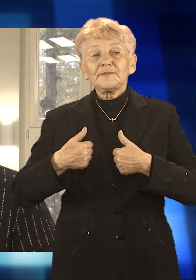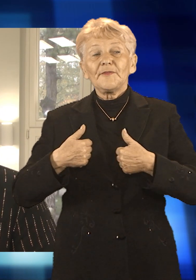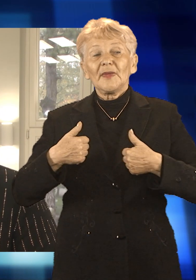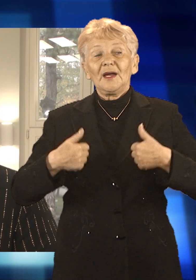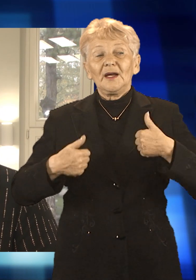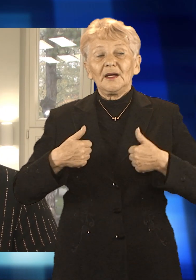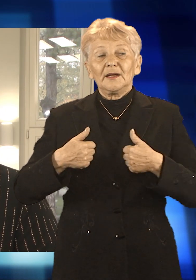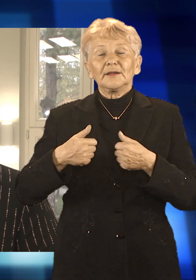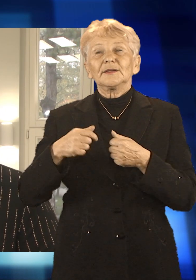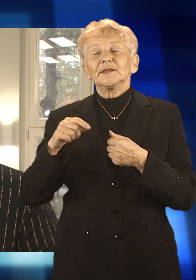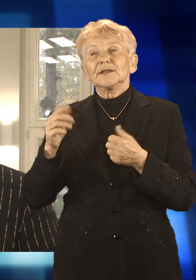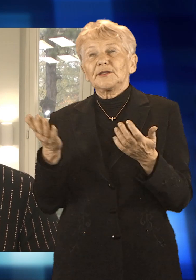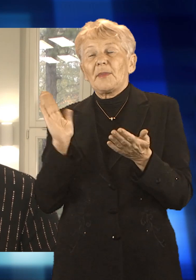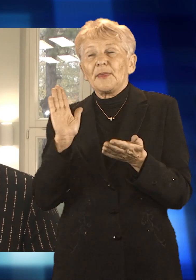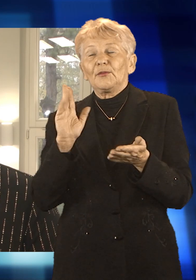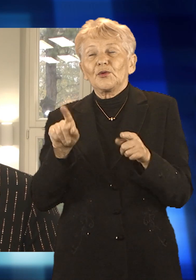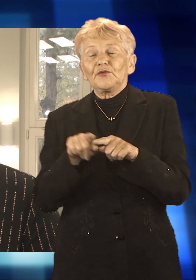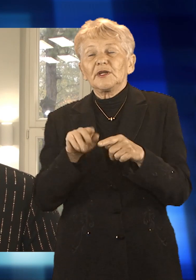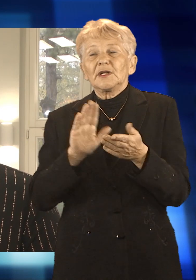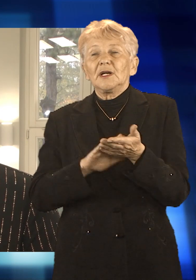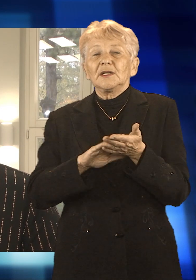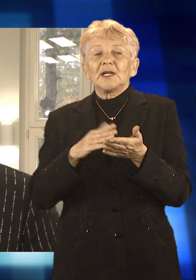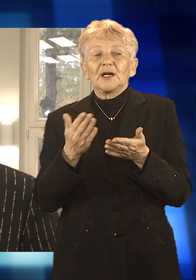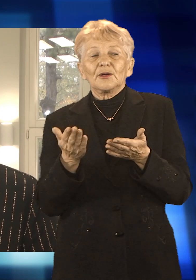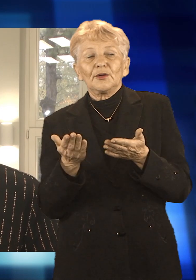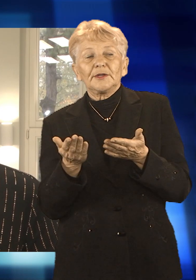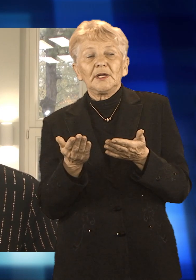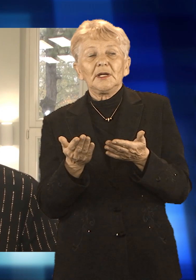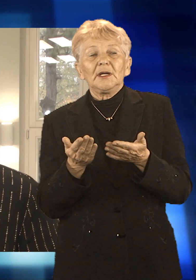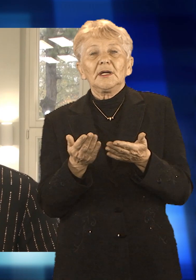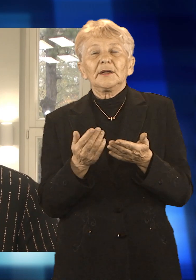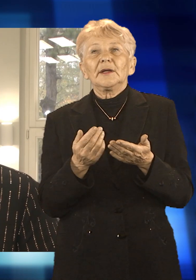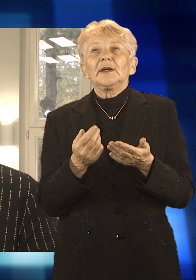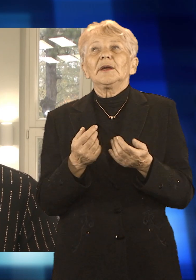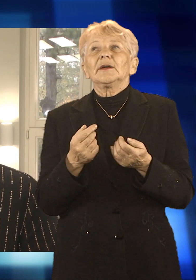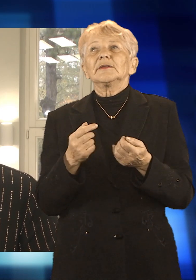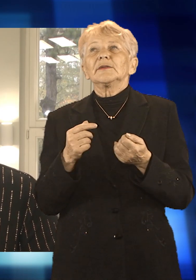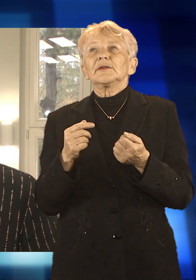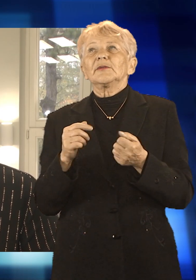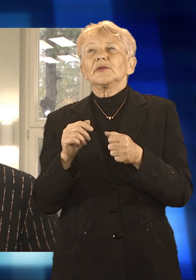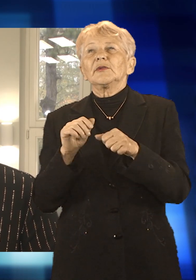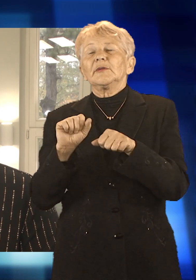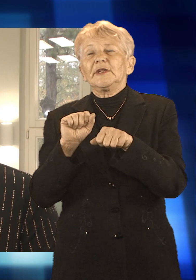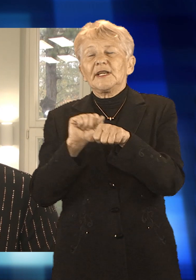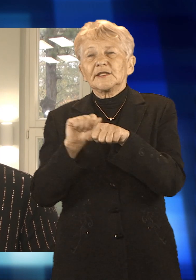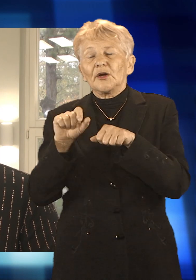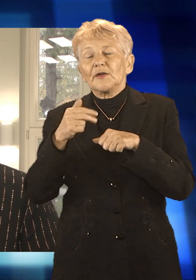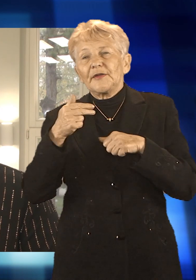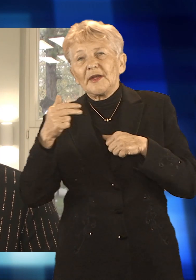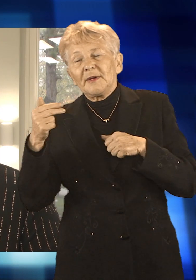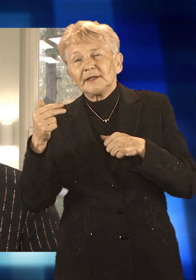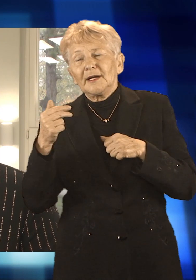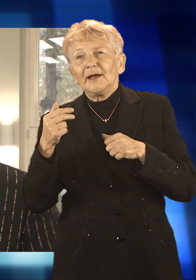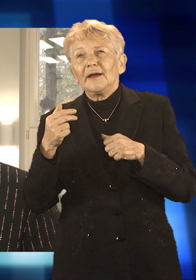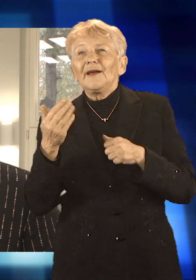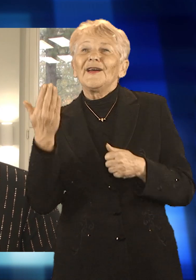Już skończył się termin nadsyłania pracy na nasz konkurs jesienny, który w tym roku przebiegał pod hasłem Hej